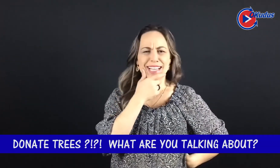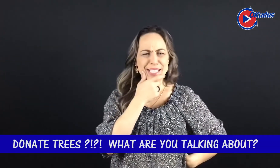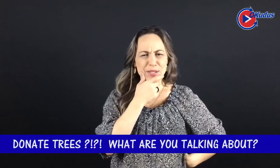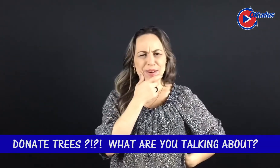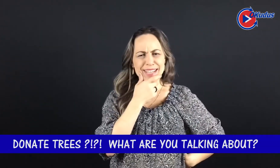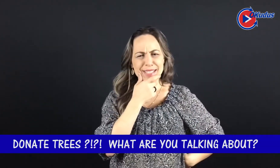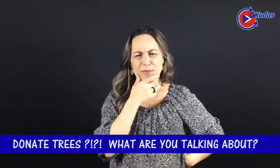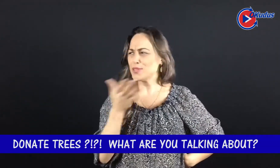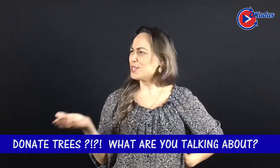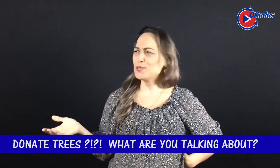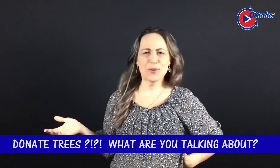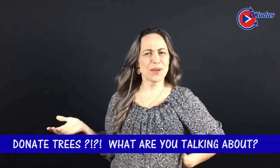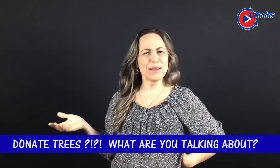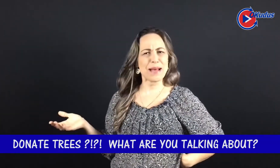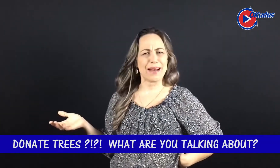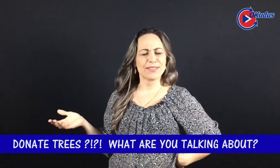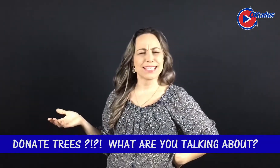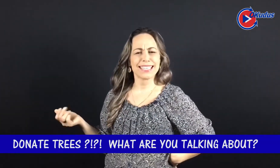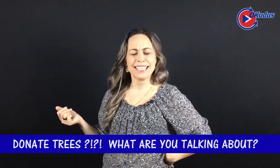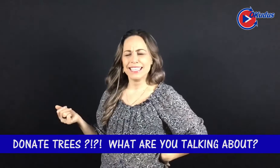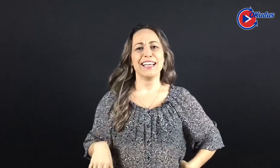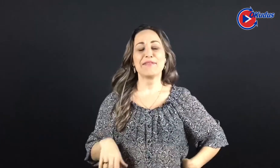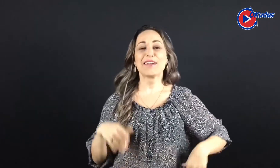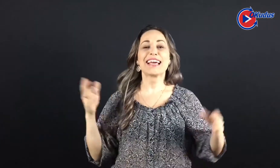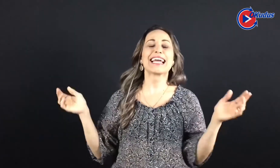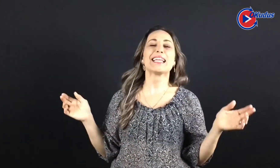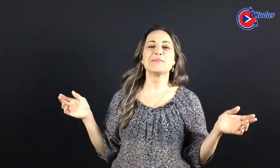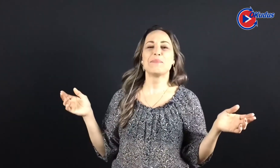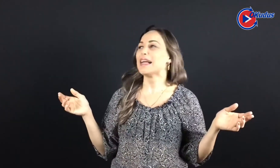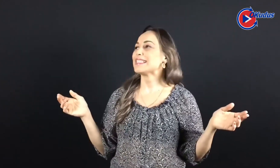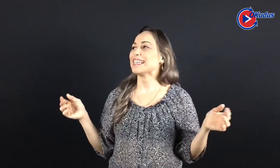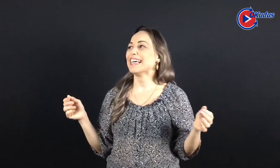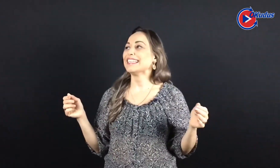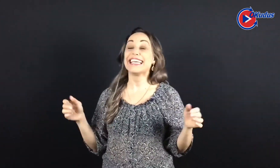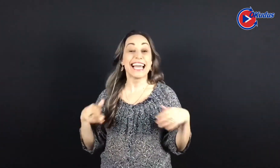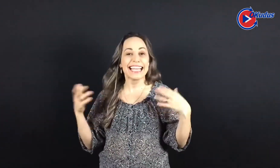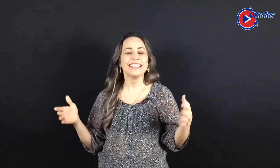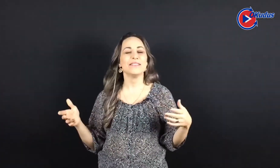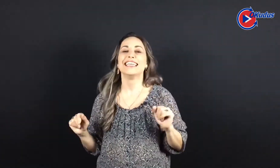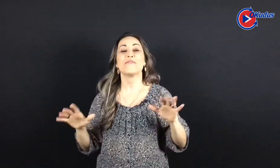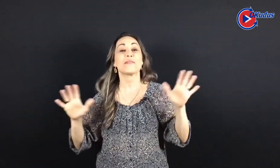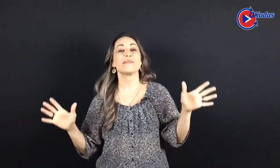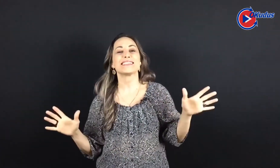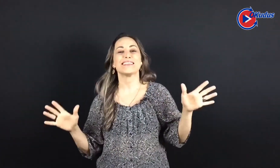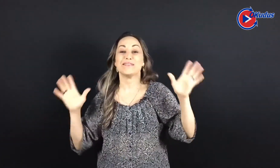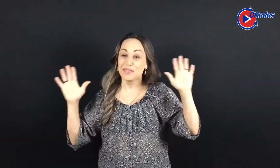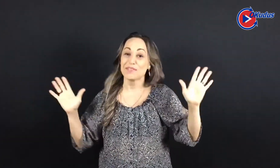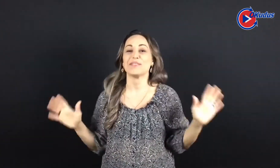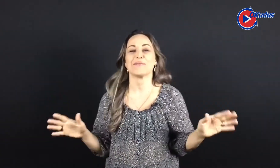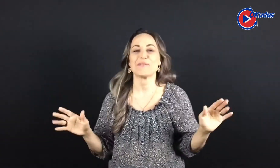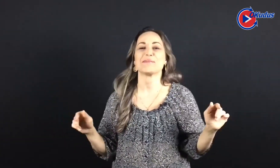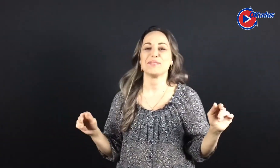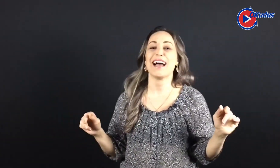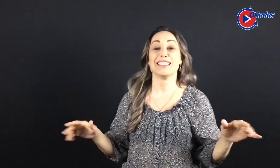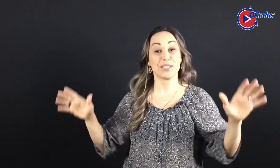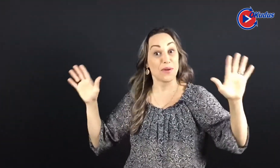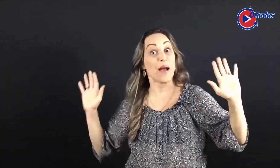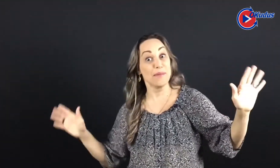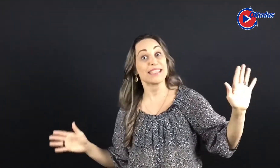Donate trees? What are you talking about? E fica aquela cara de patra, né? E ela rindo. E aí eu fiquei pensando, eu devo ter feito alguma coisa muito errada. So, I must